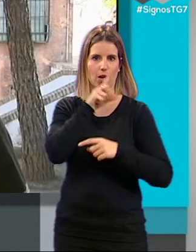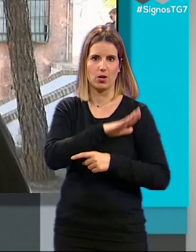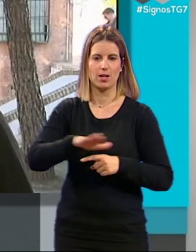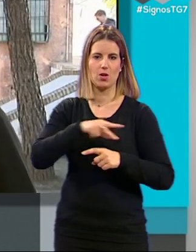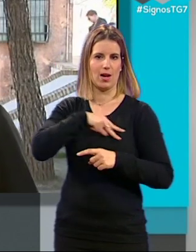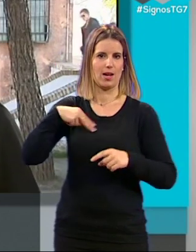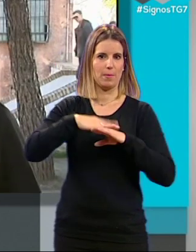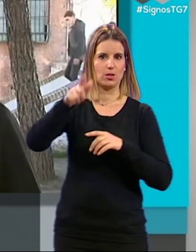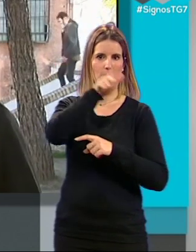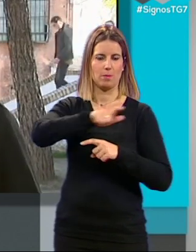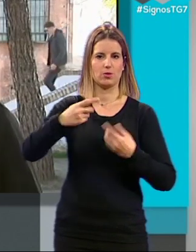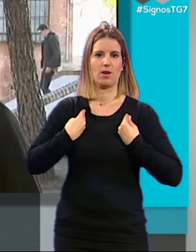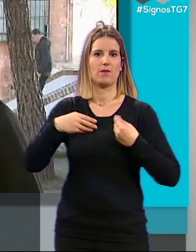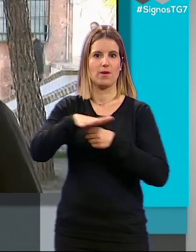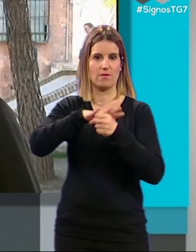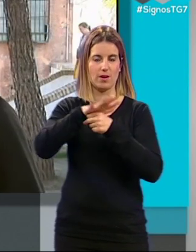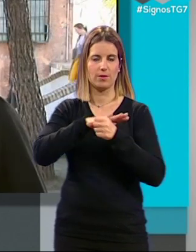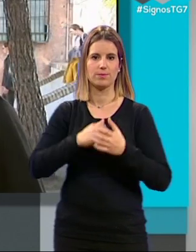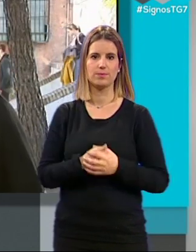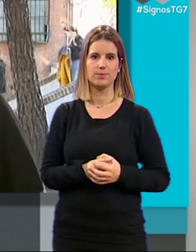pero en general para todos los habitantes del barrio.